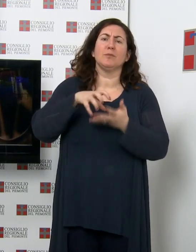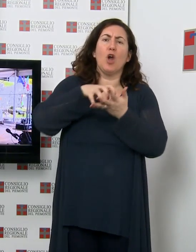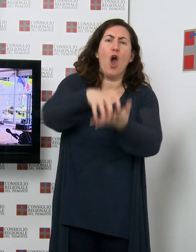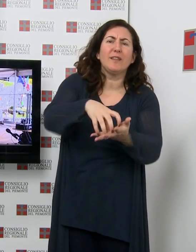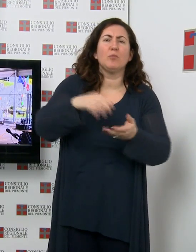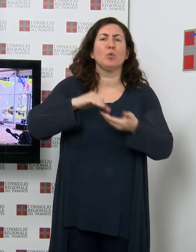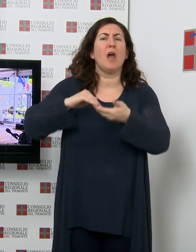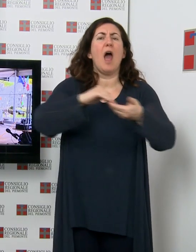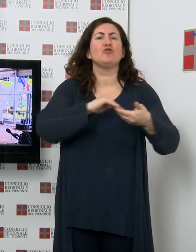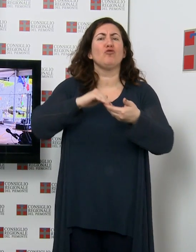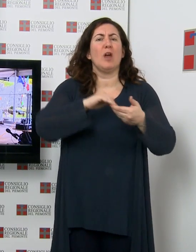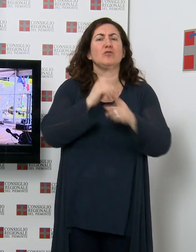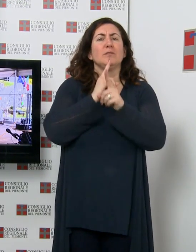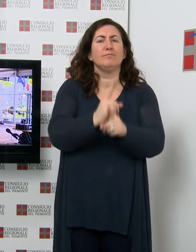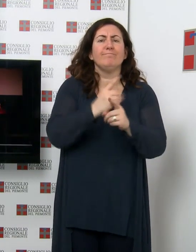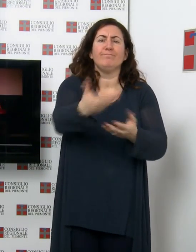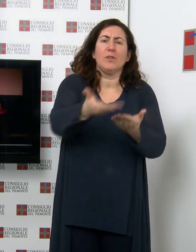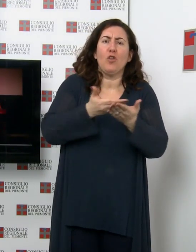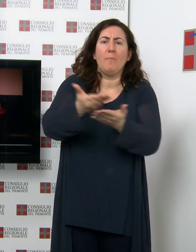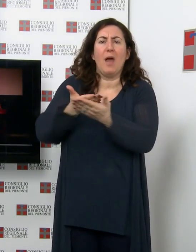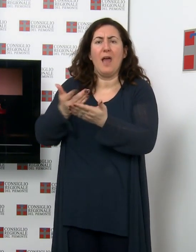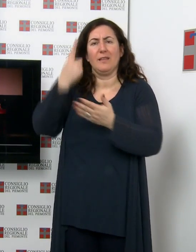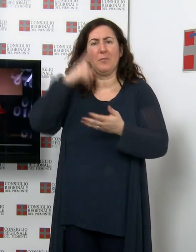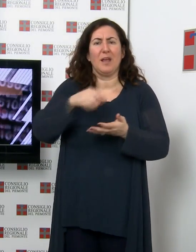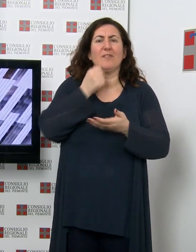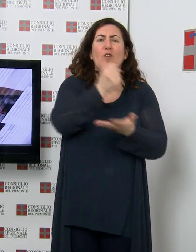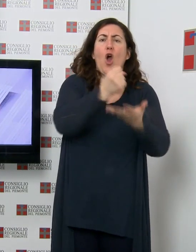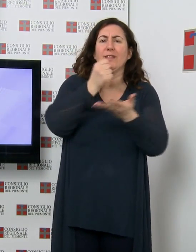criteri di valutazione delle istanze per l'assegnazione dei fondi.